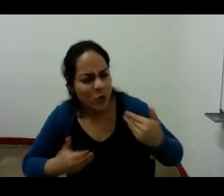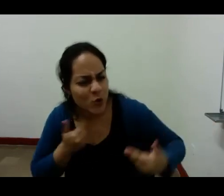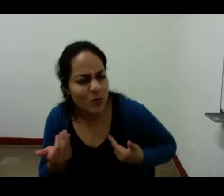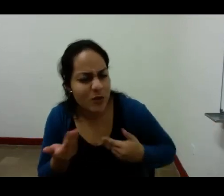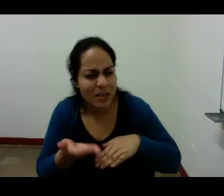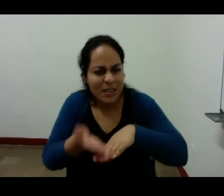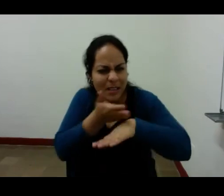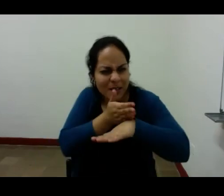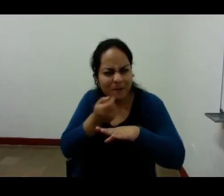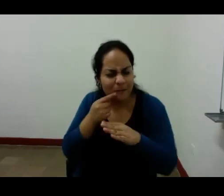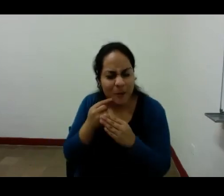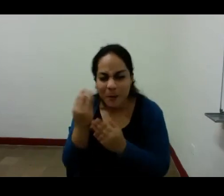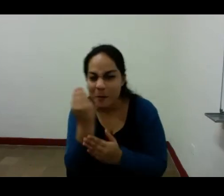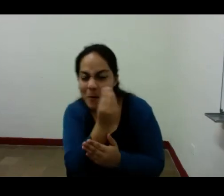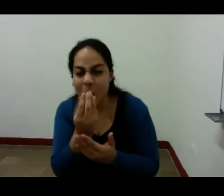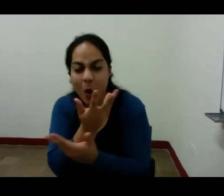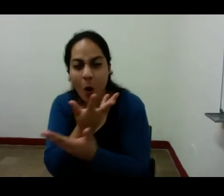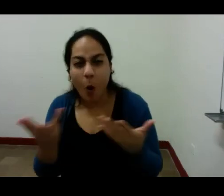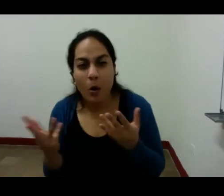de la ambición